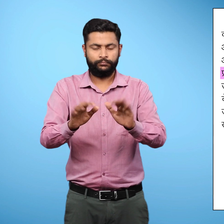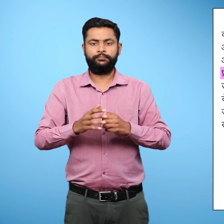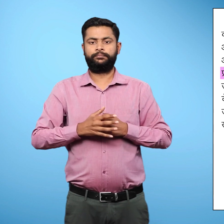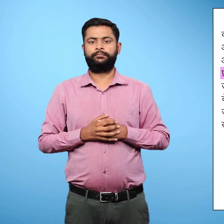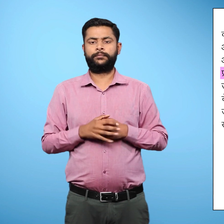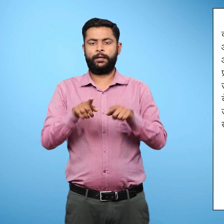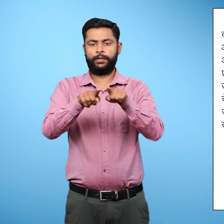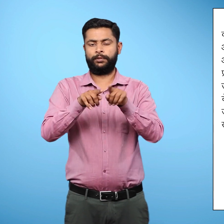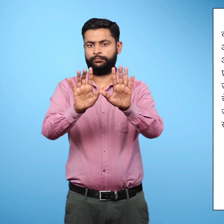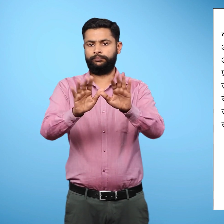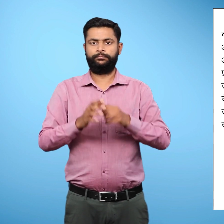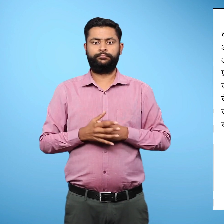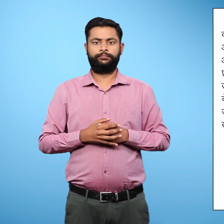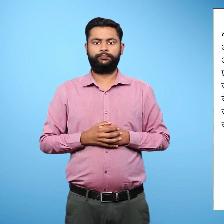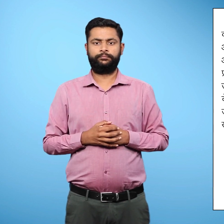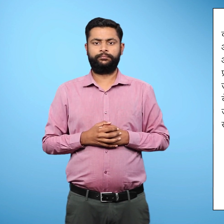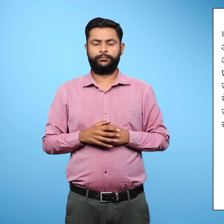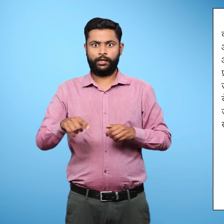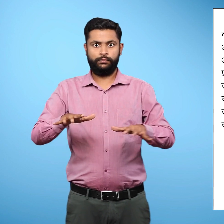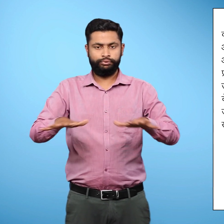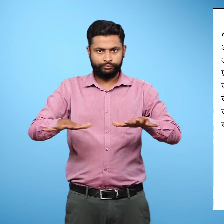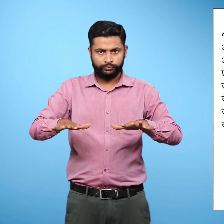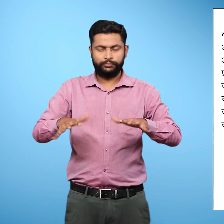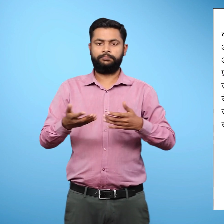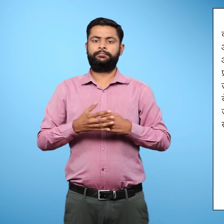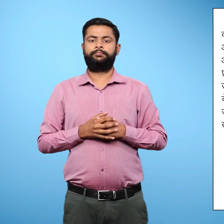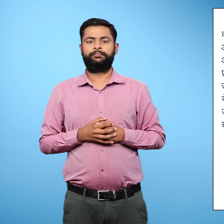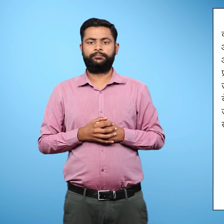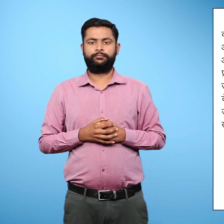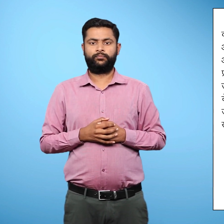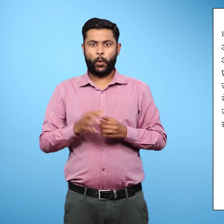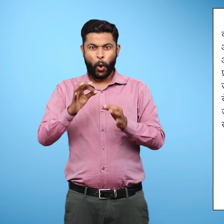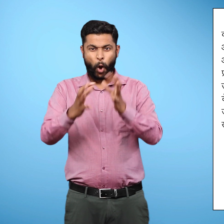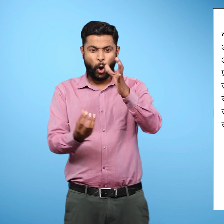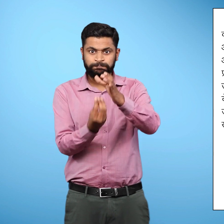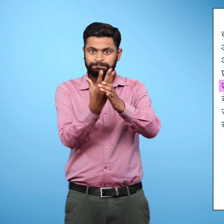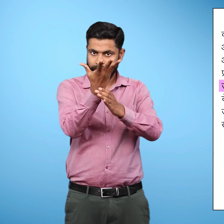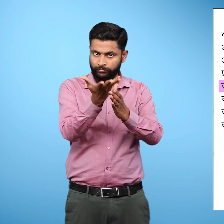जैसे भूकंप, ज्वाला मुखी उद्गार,